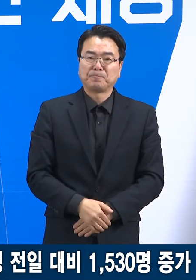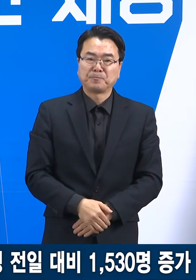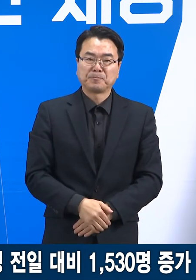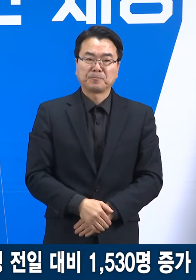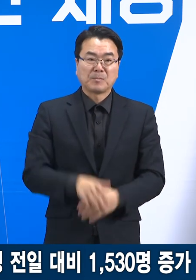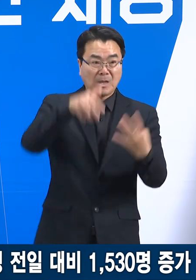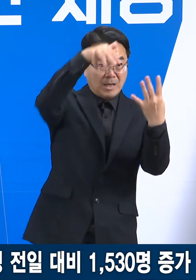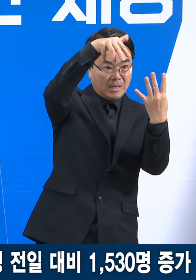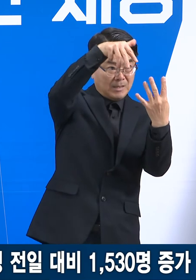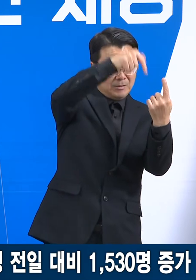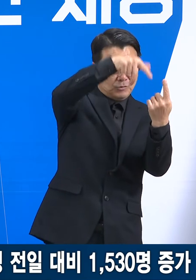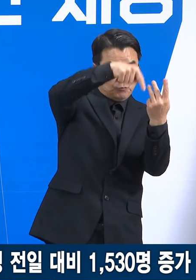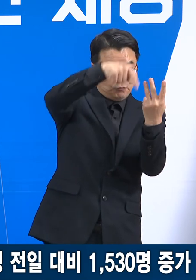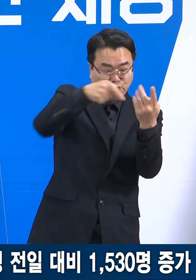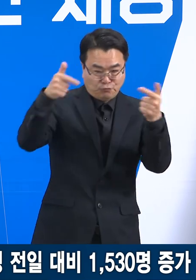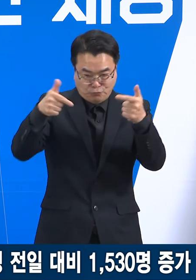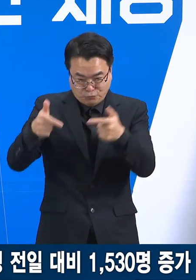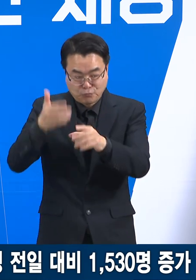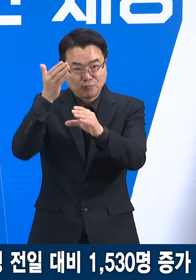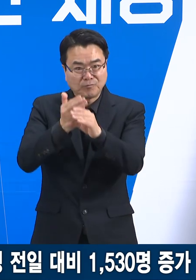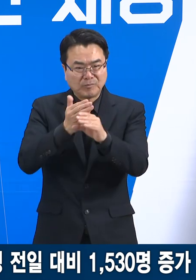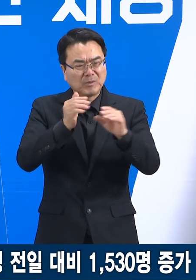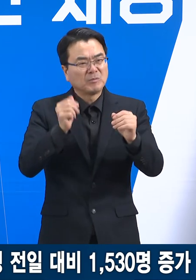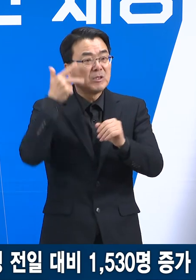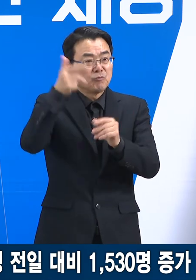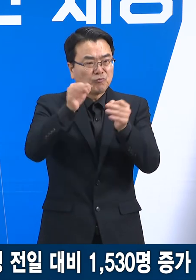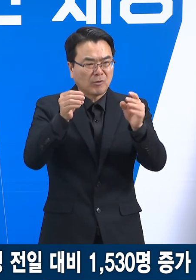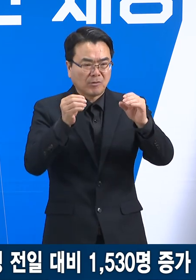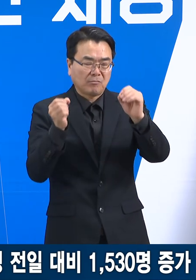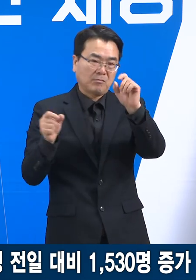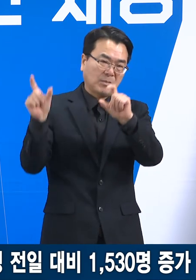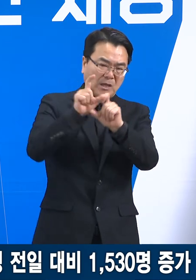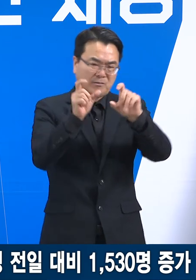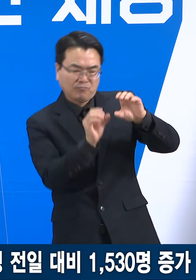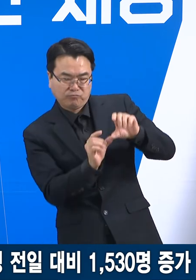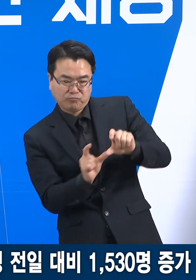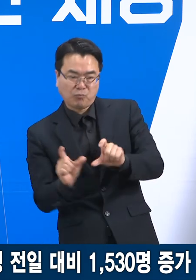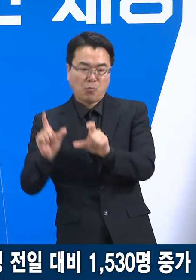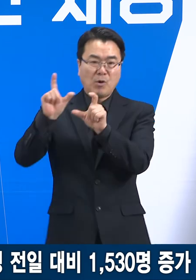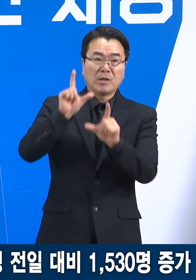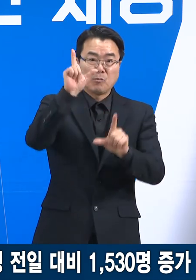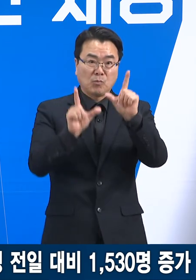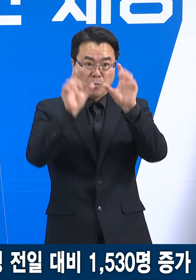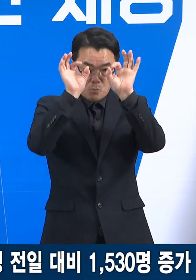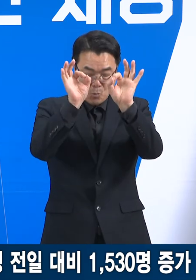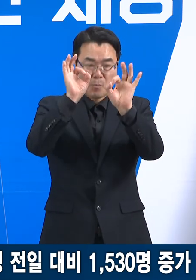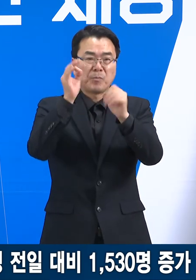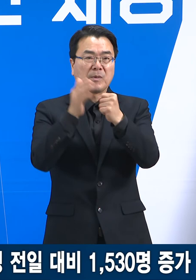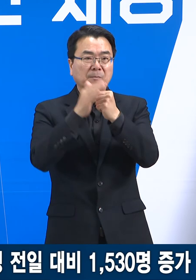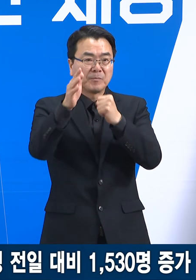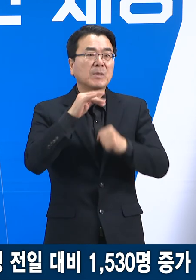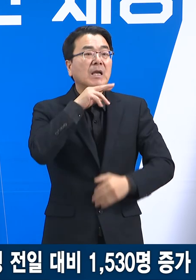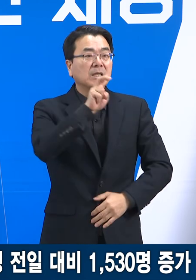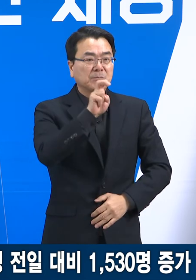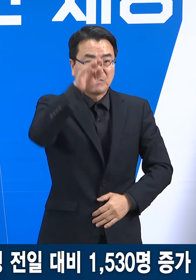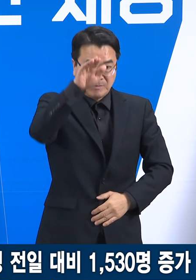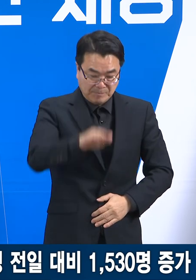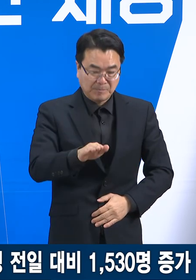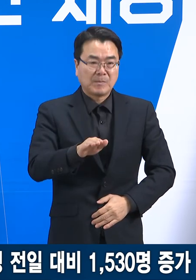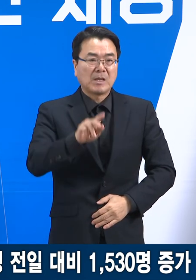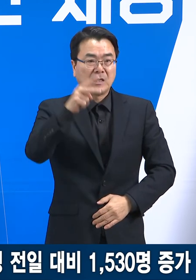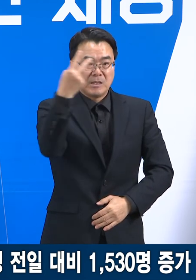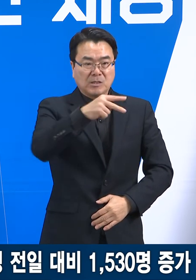4주 연속 감소하던 신규 확진자는 이번 주 들어 증가세로 전환되었습니다. 연령별로 보면 20세 이하 확진자가